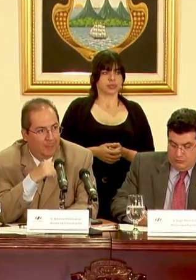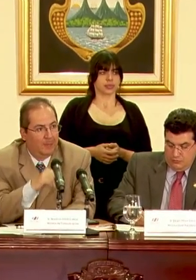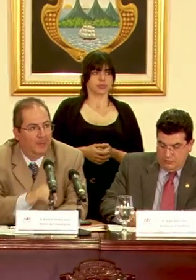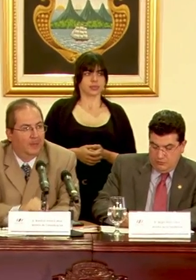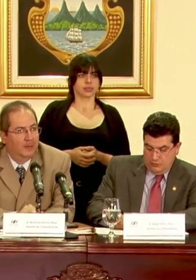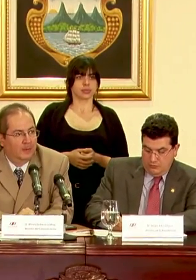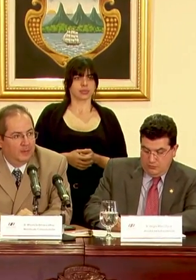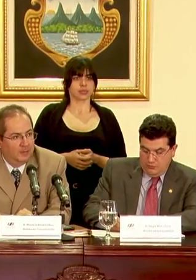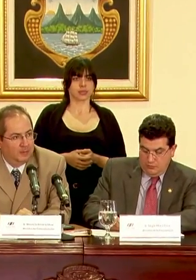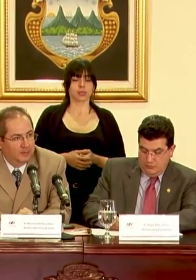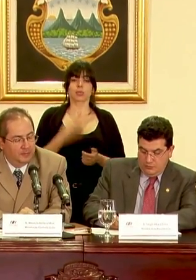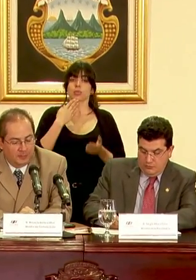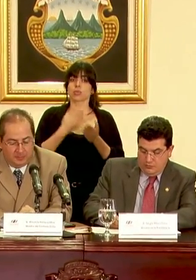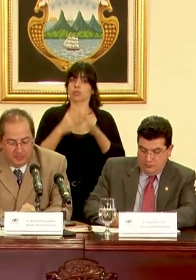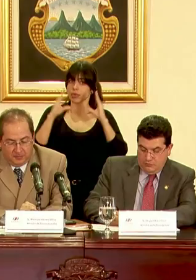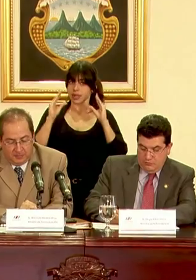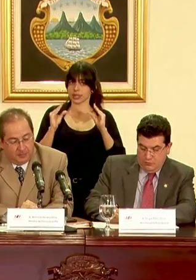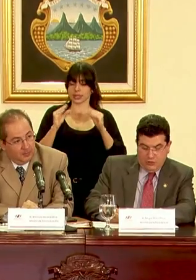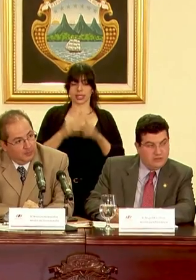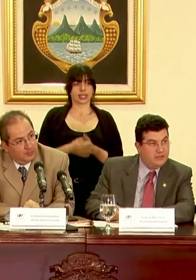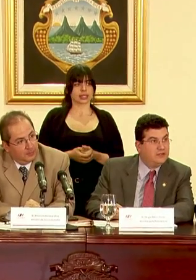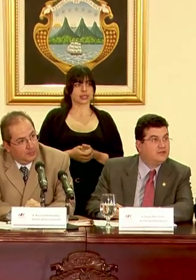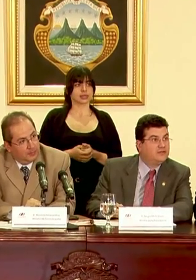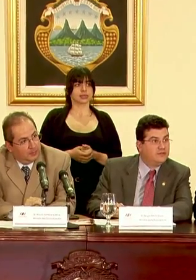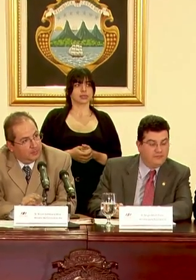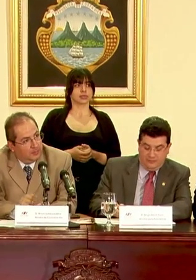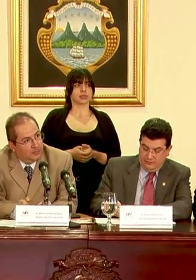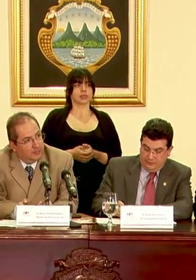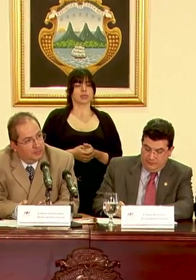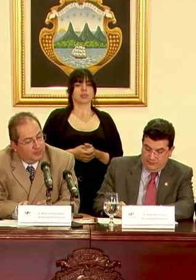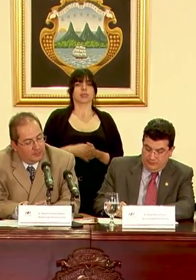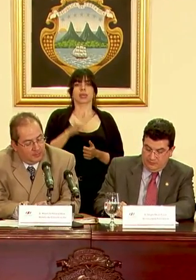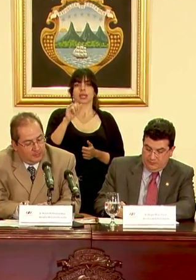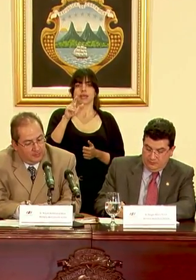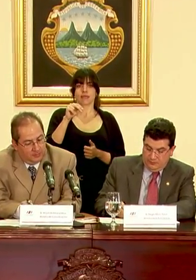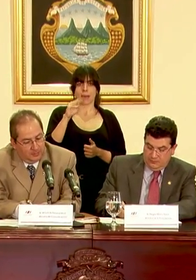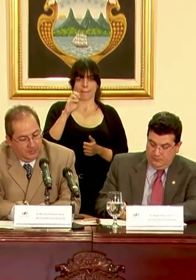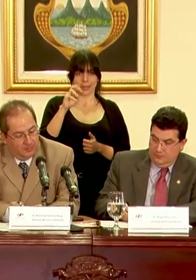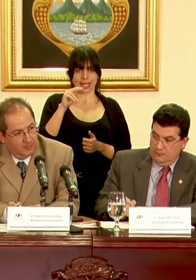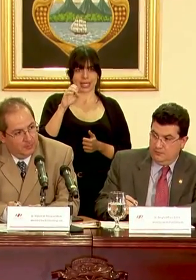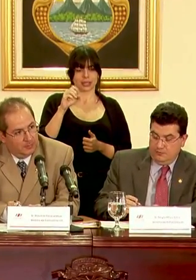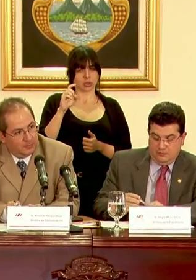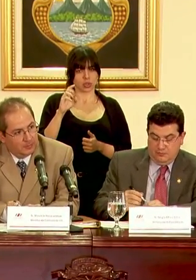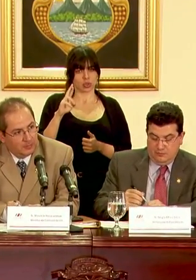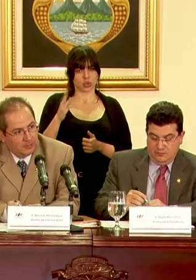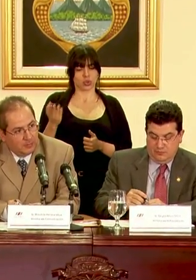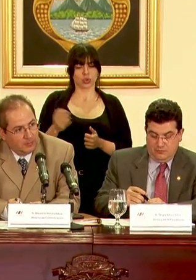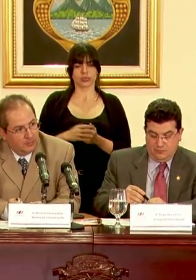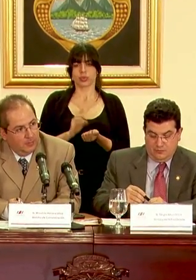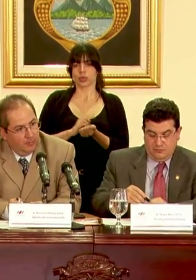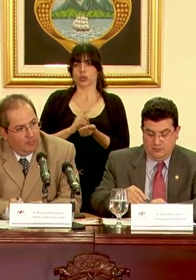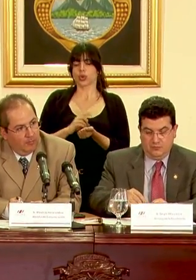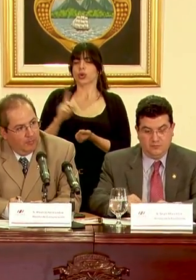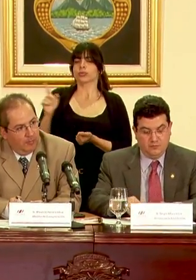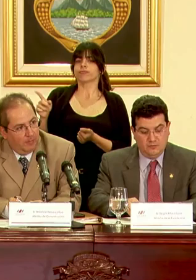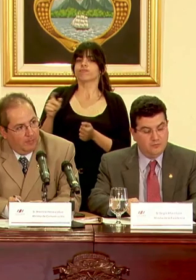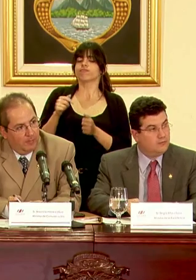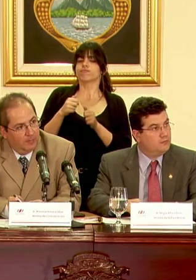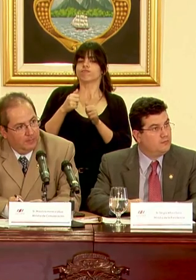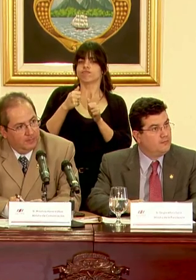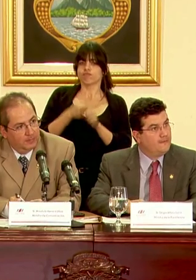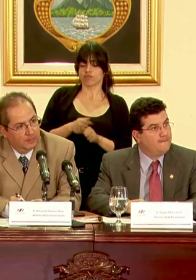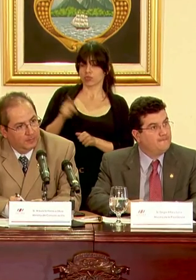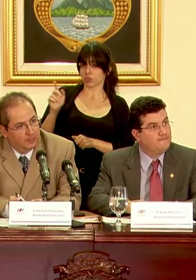muy buenas tardes doctor Iván Brenes de acuerdo a lo